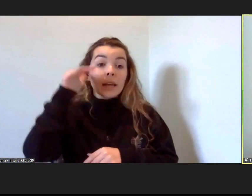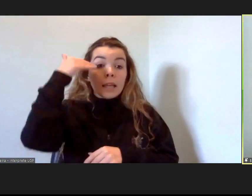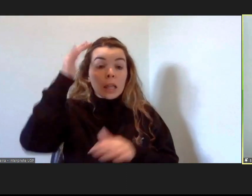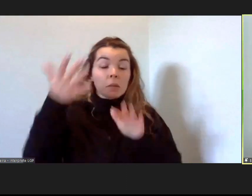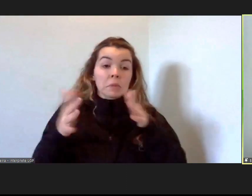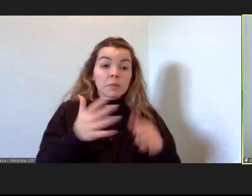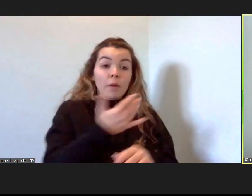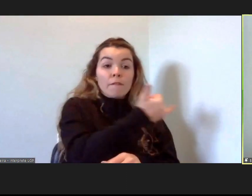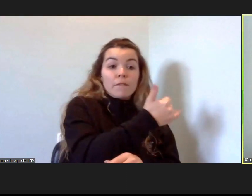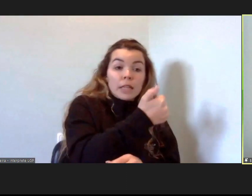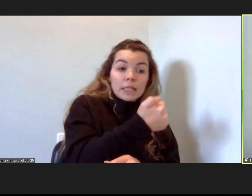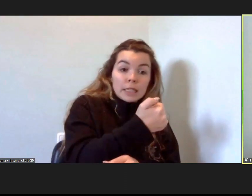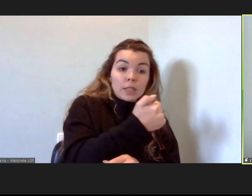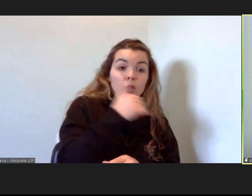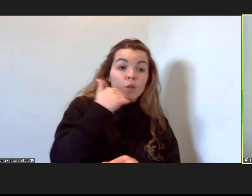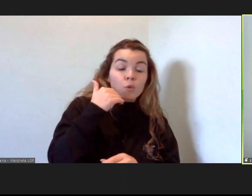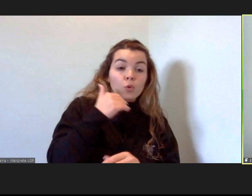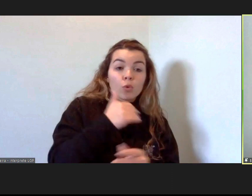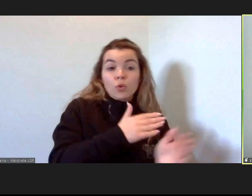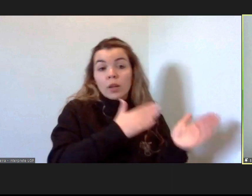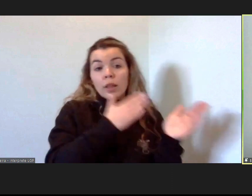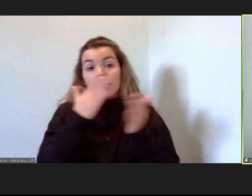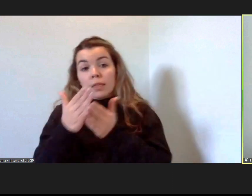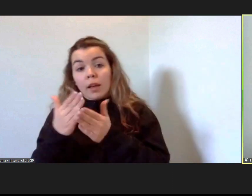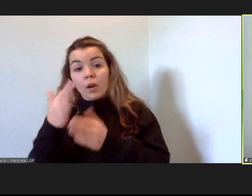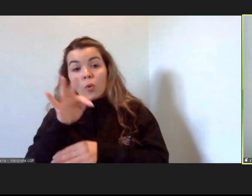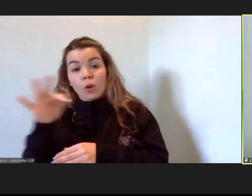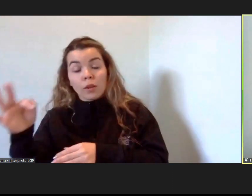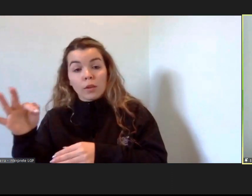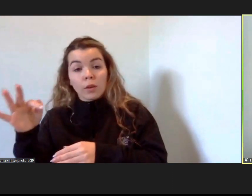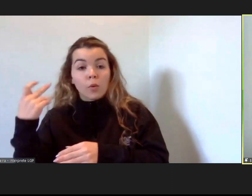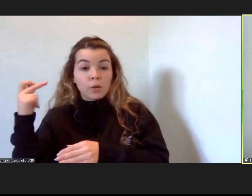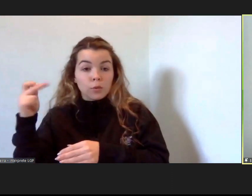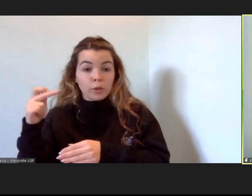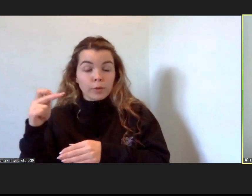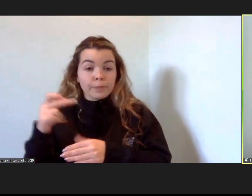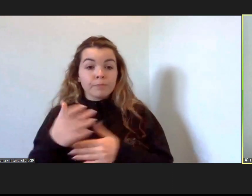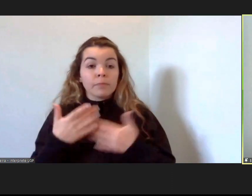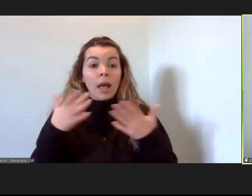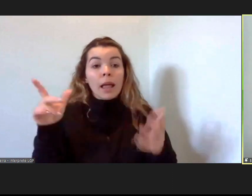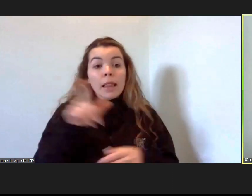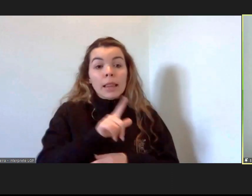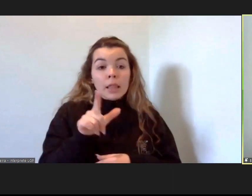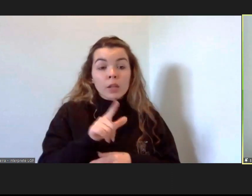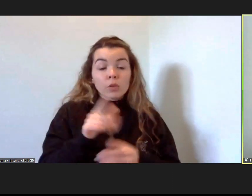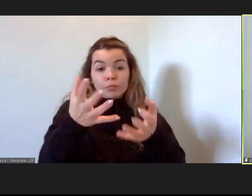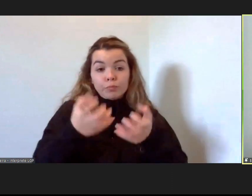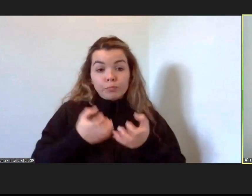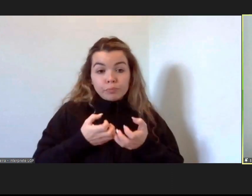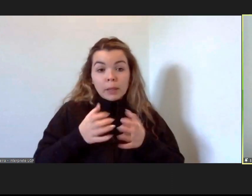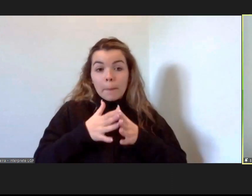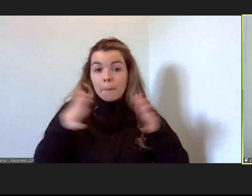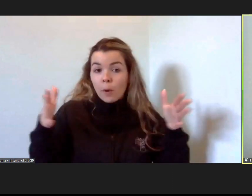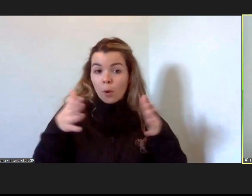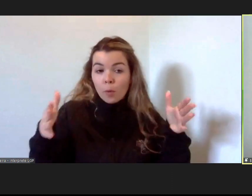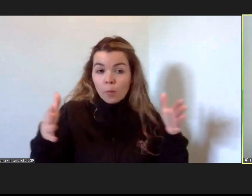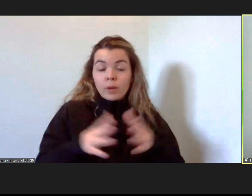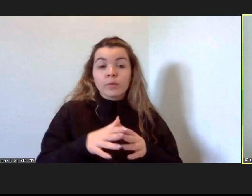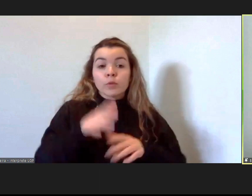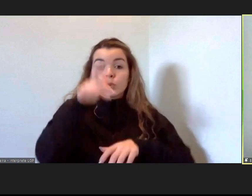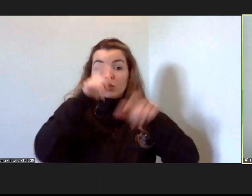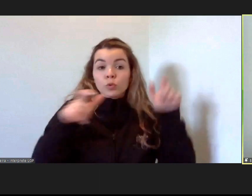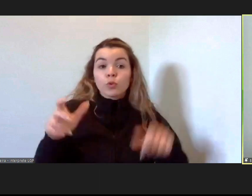25 e 44 anos. Lisboa é o distrito que acolhe o maior número de imigrantes, seguido de Faro,